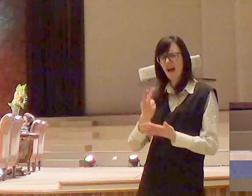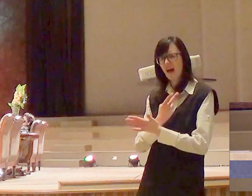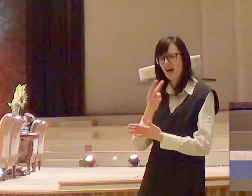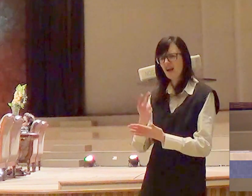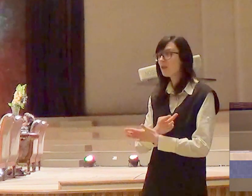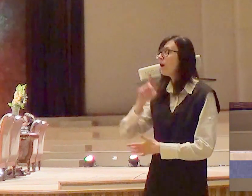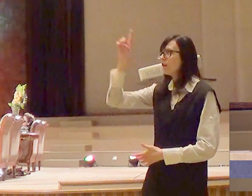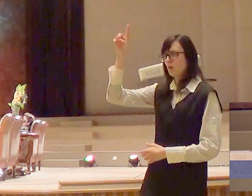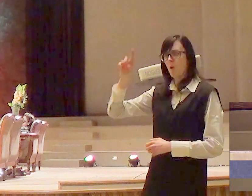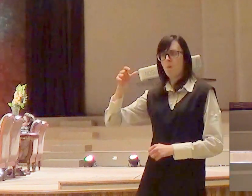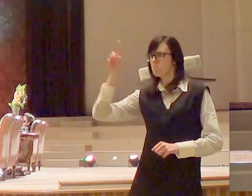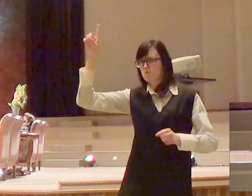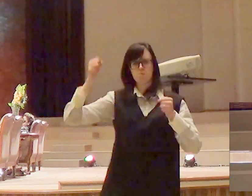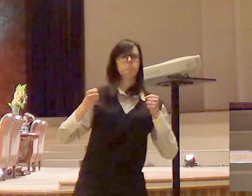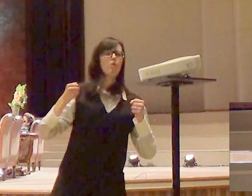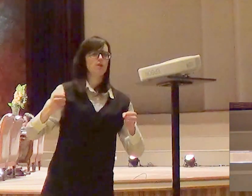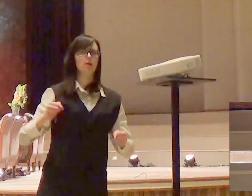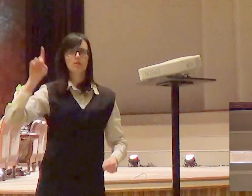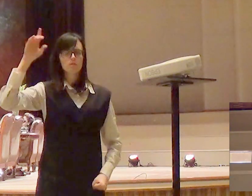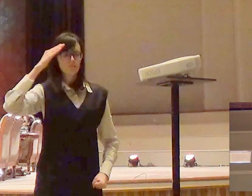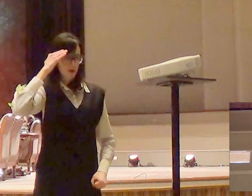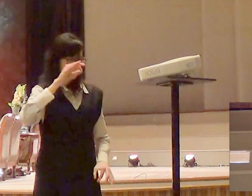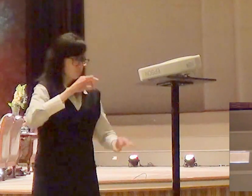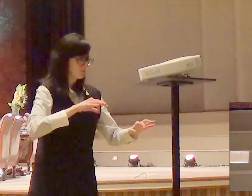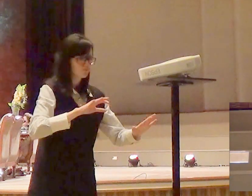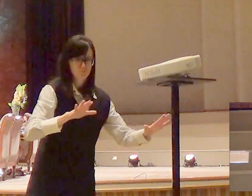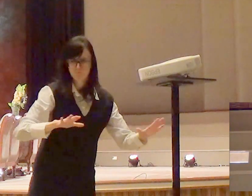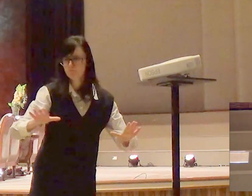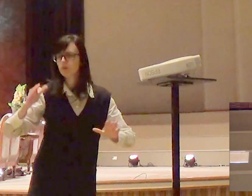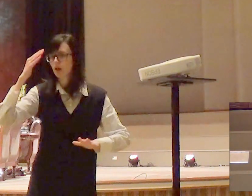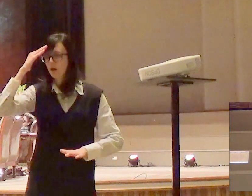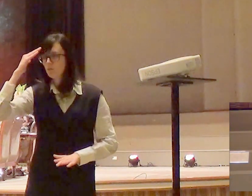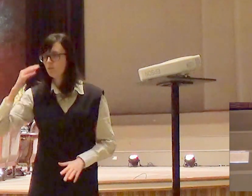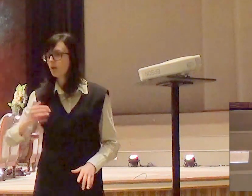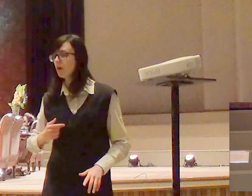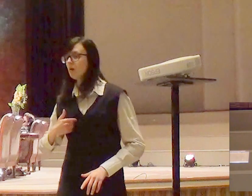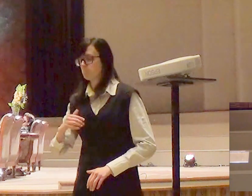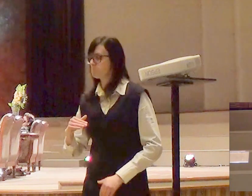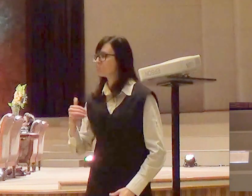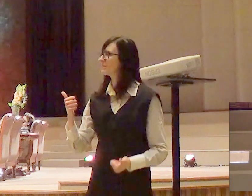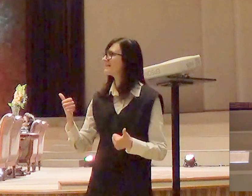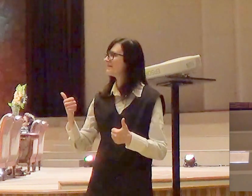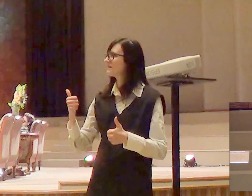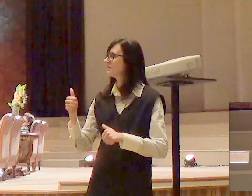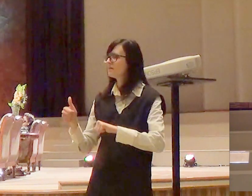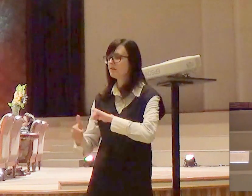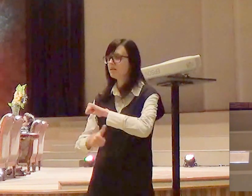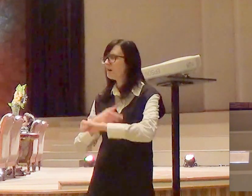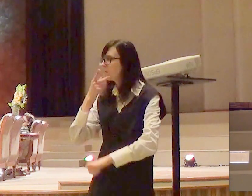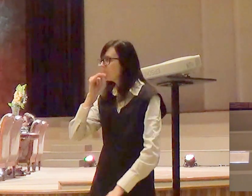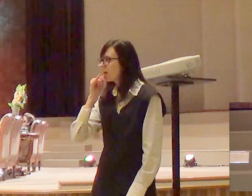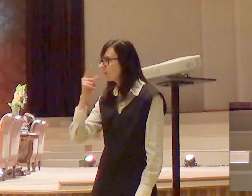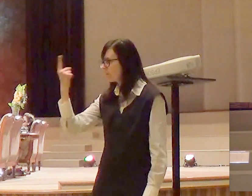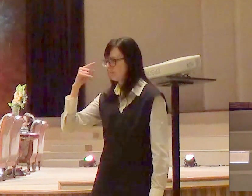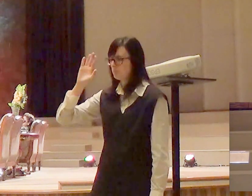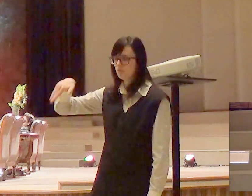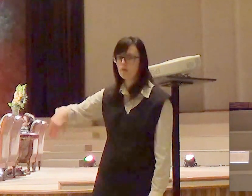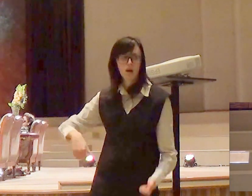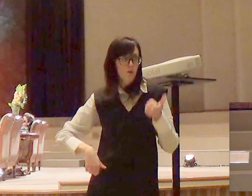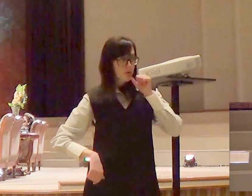nossa vida, a gente contesta os pais, a gente contesta a família, a gente contesta o casamento, a gente contesta.